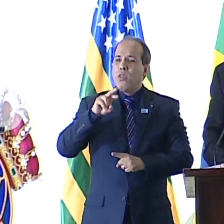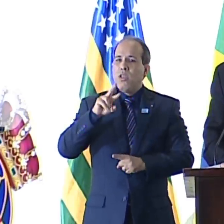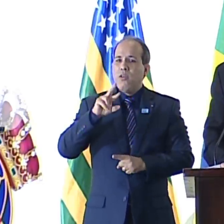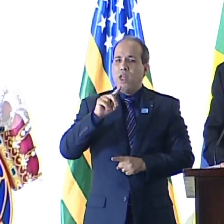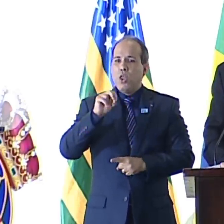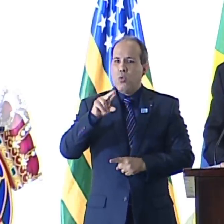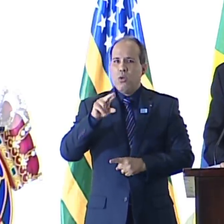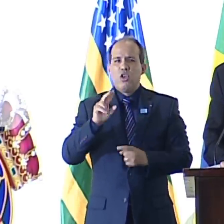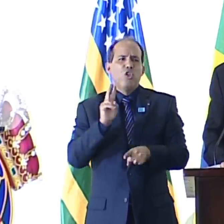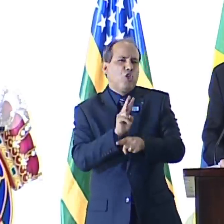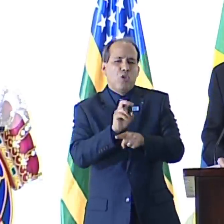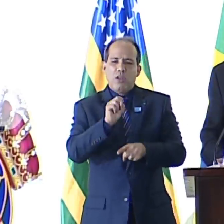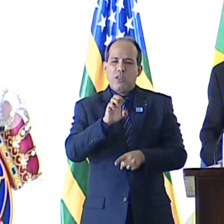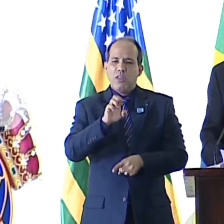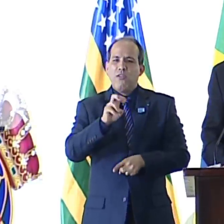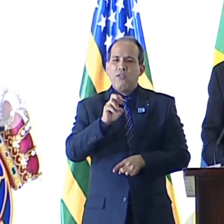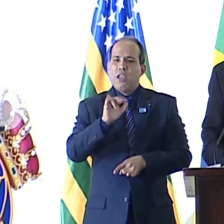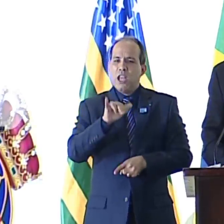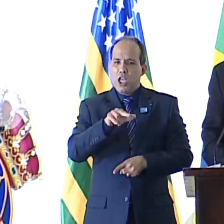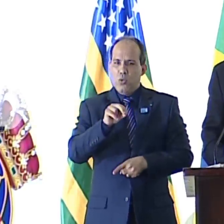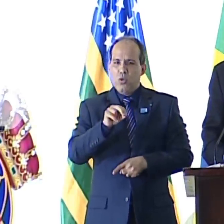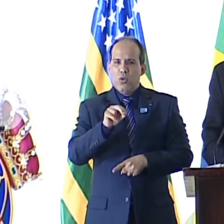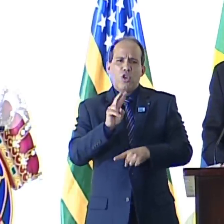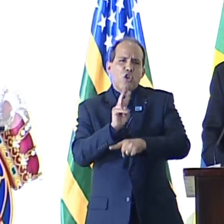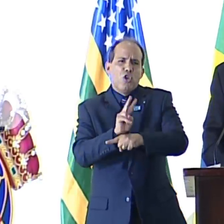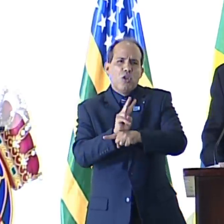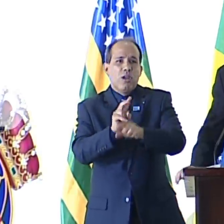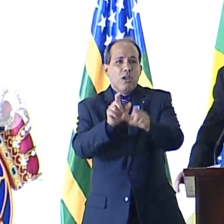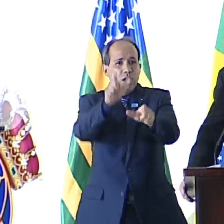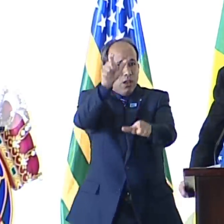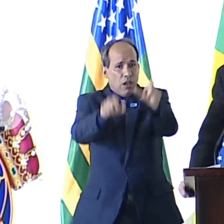severinos e severinas, que são cristãos e conservadores.